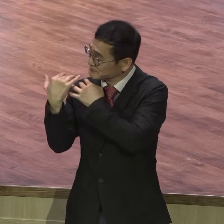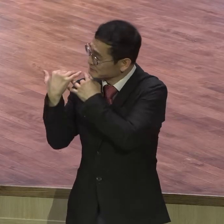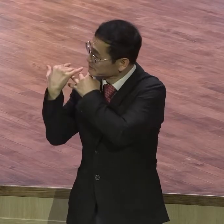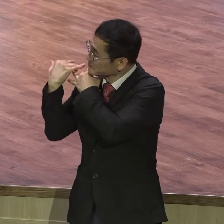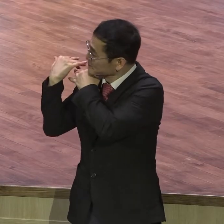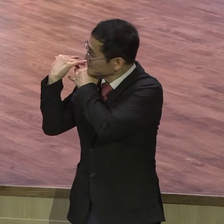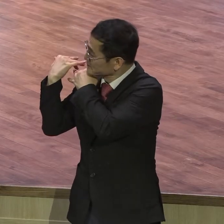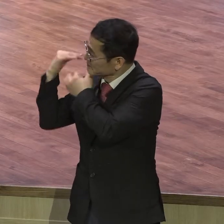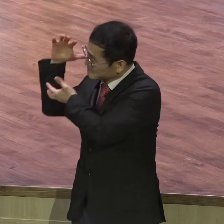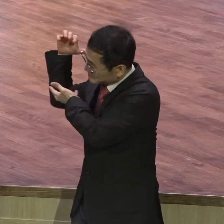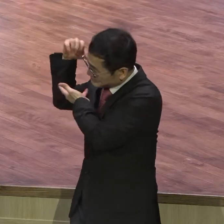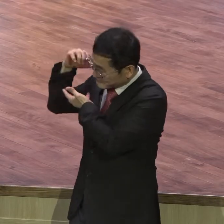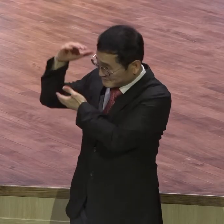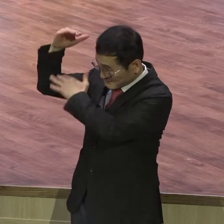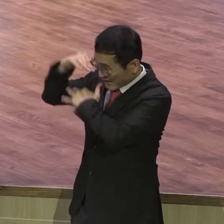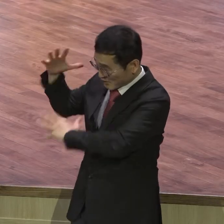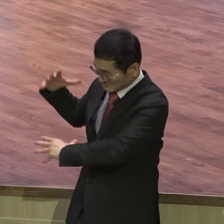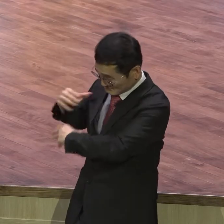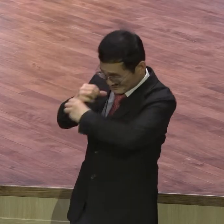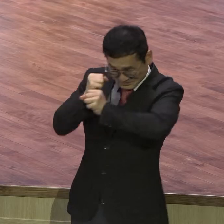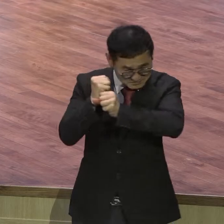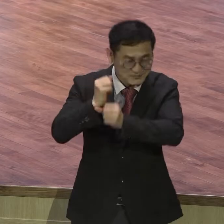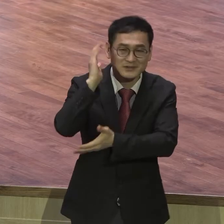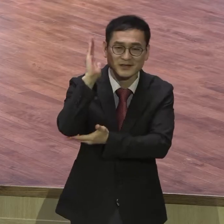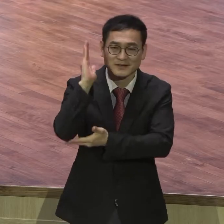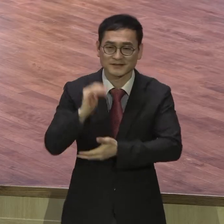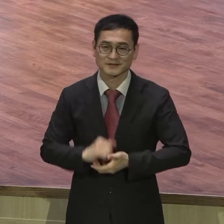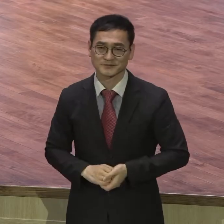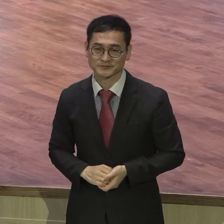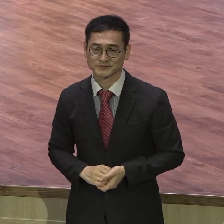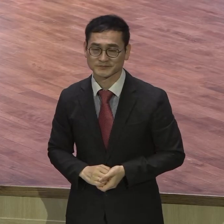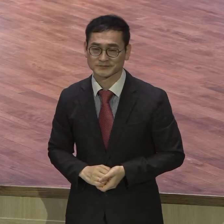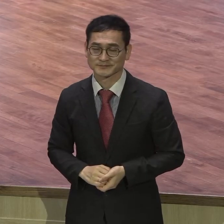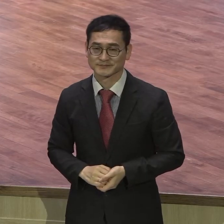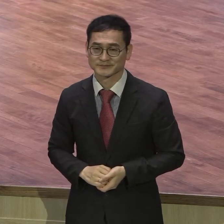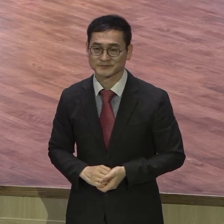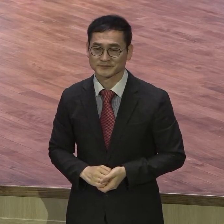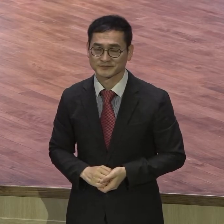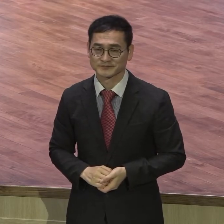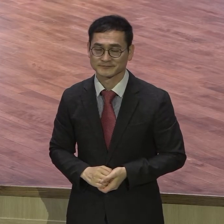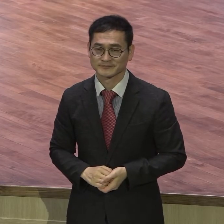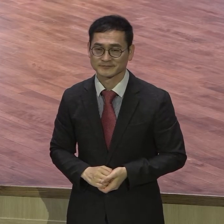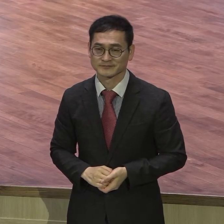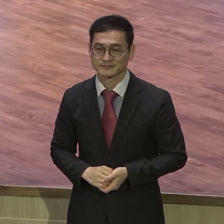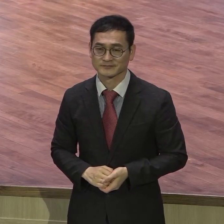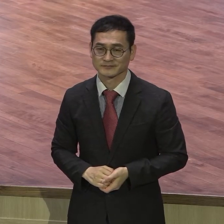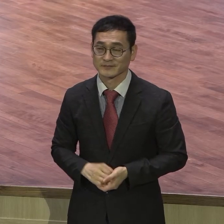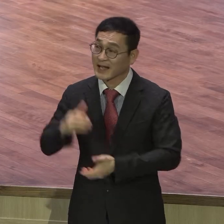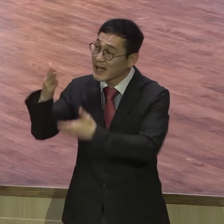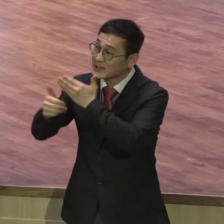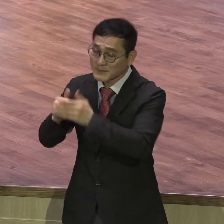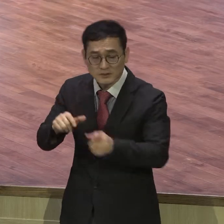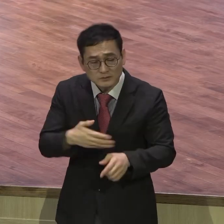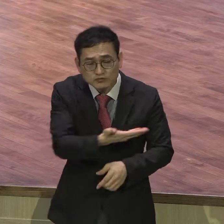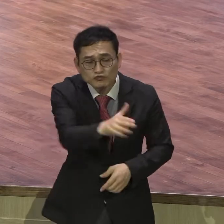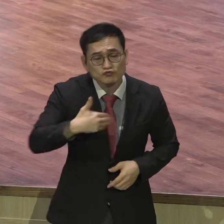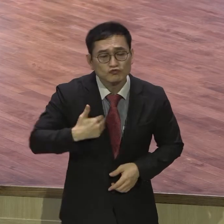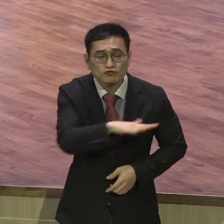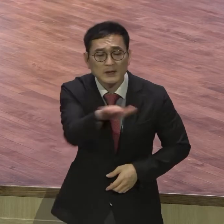그렇게 한 것입니다. 하나님께서 어떻게 자신들을 지키시고 인도해 주셨는지에